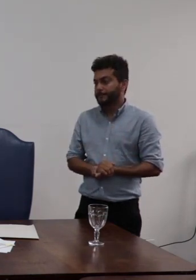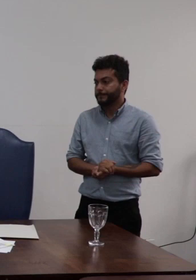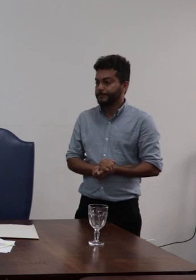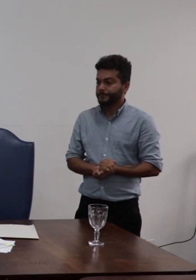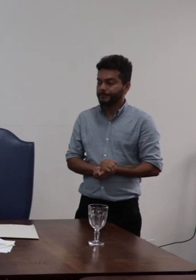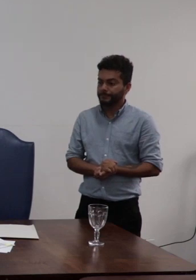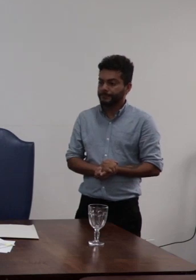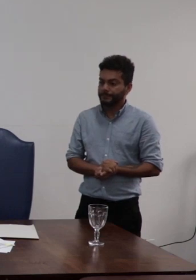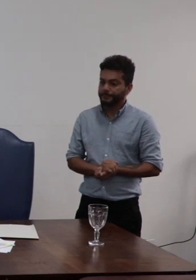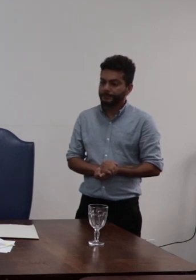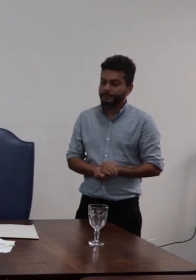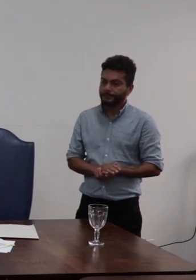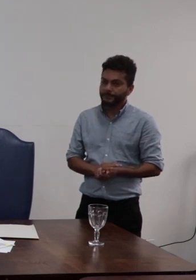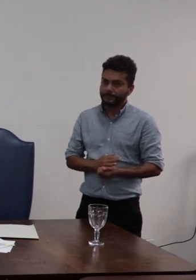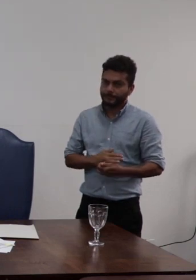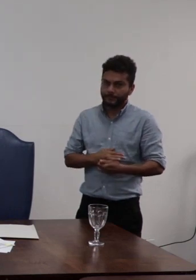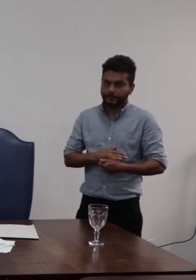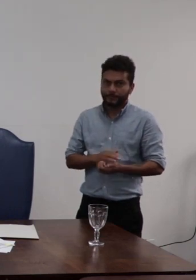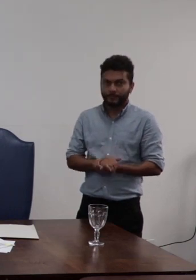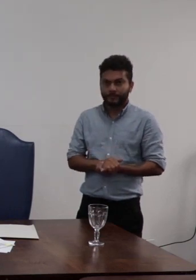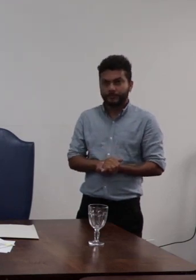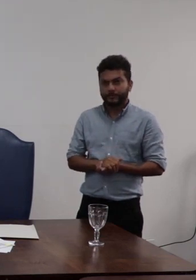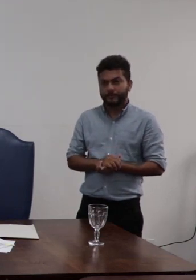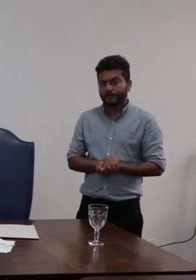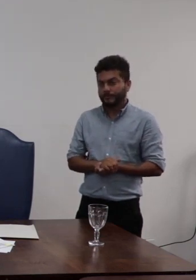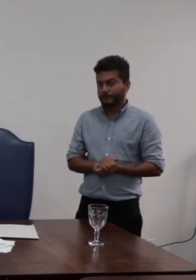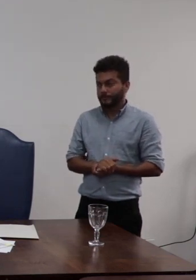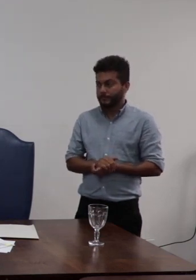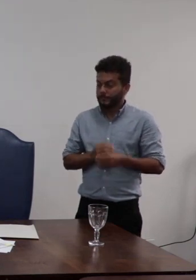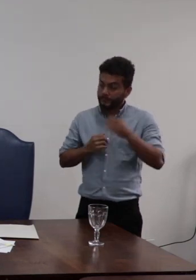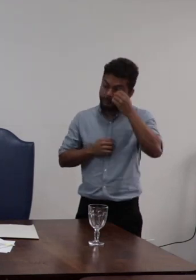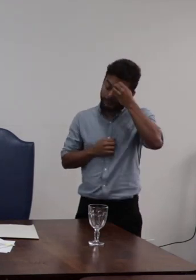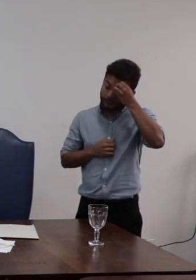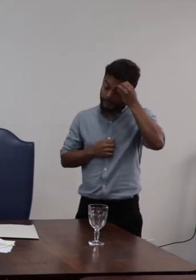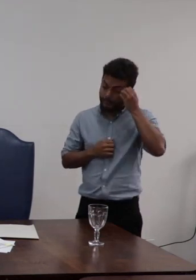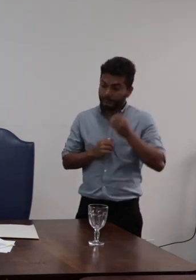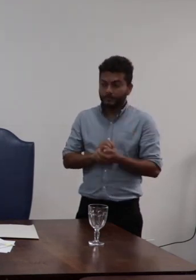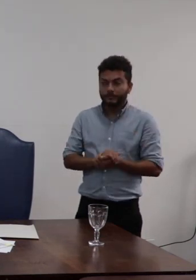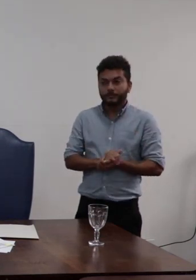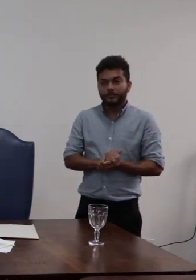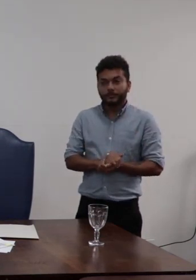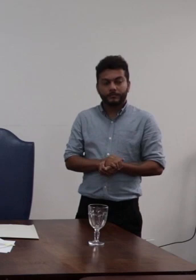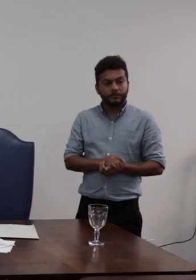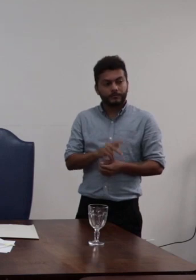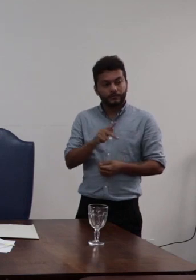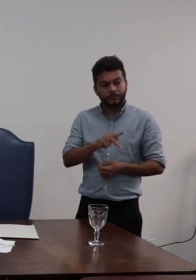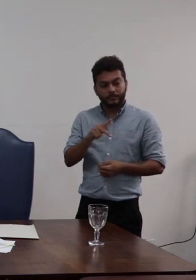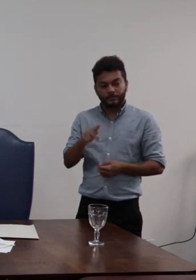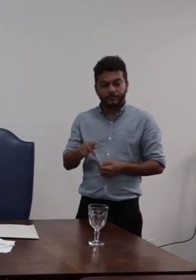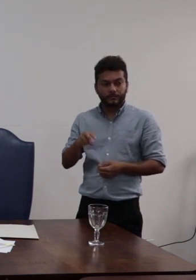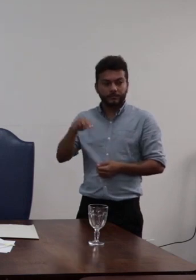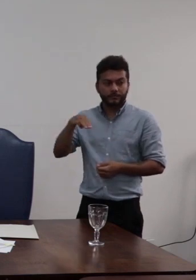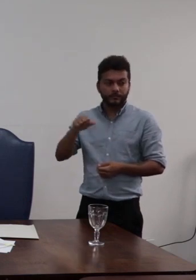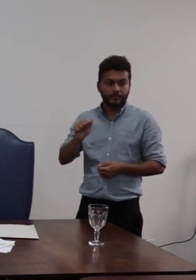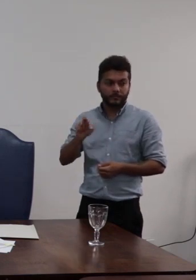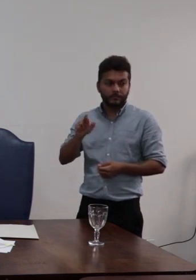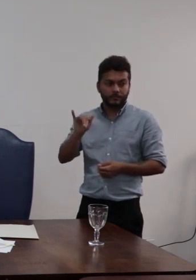obrigado conselheiro vou acatar então a solicitação do conselheiro de se manifestar de pedido professor Maurício tinha professor